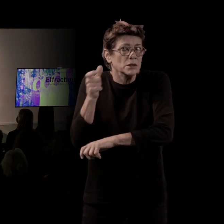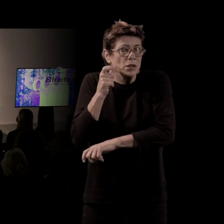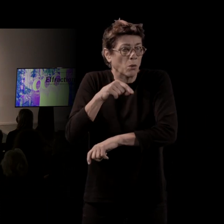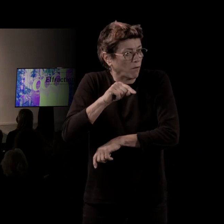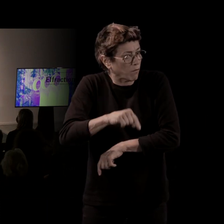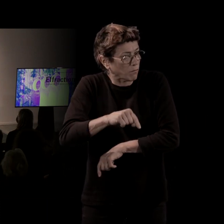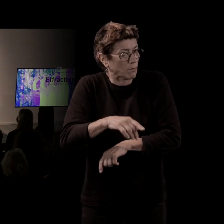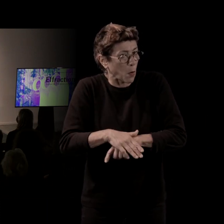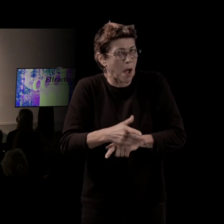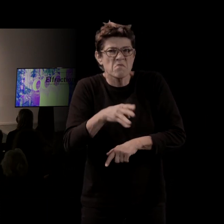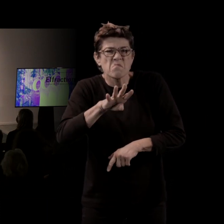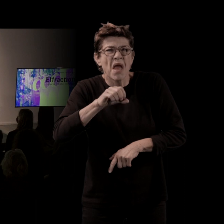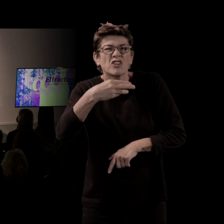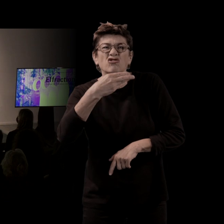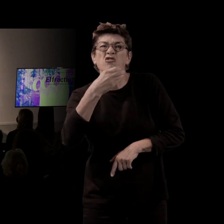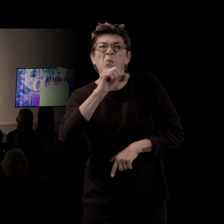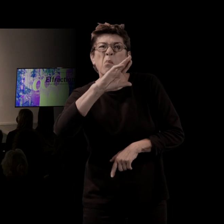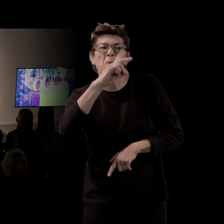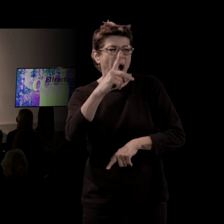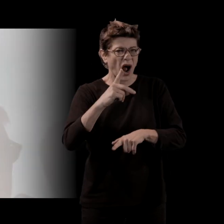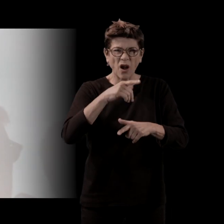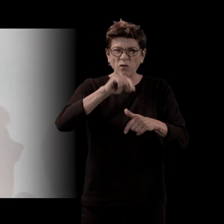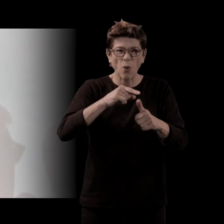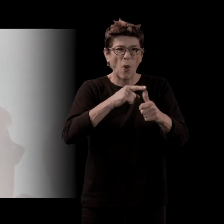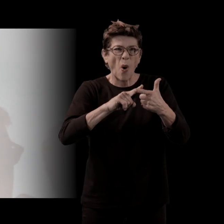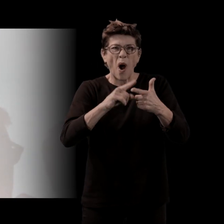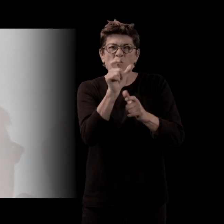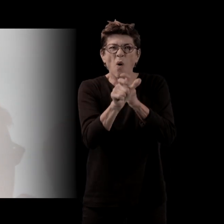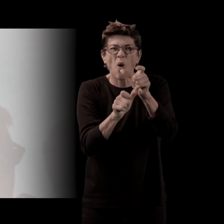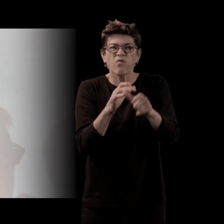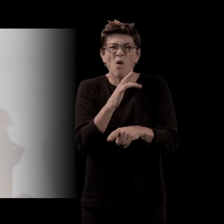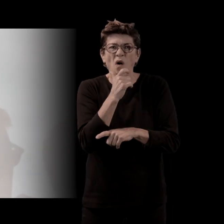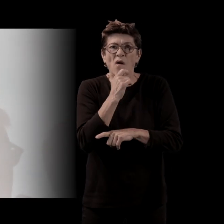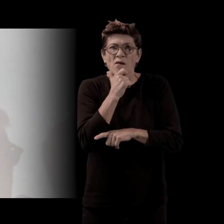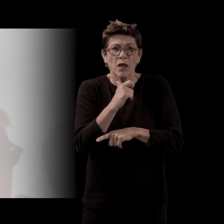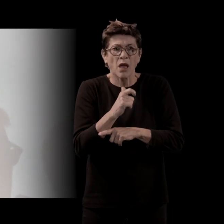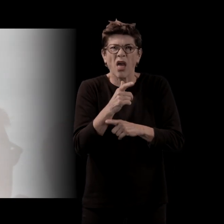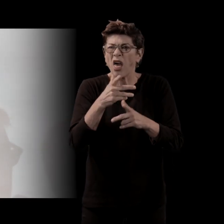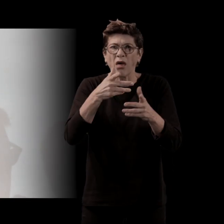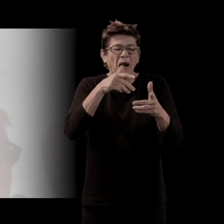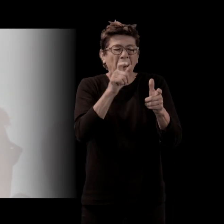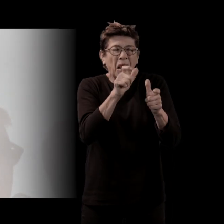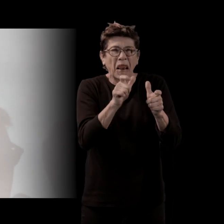benchmarker, faut optimiser, il y a des infos qui sont dans le pipe et puis il faut que ça impacte.